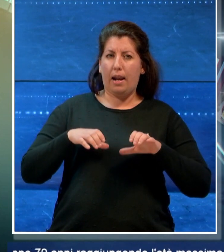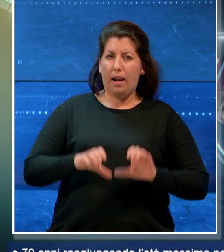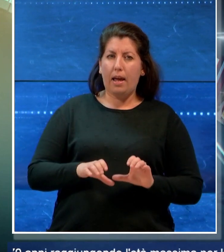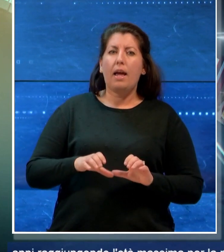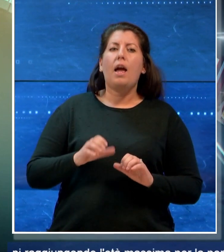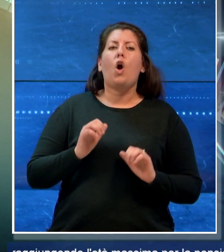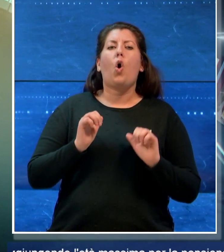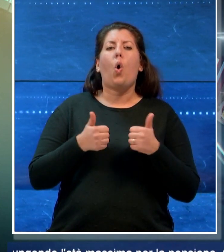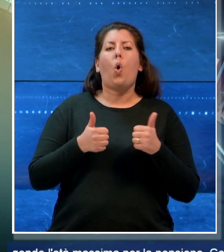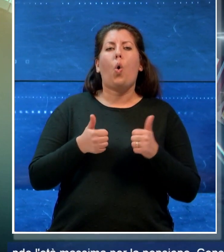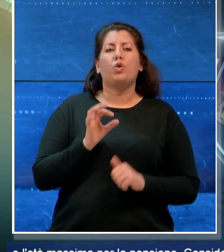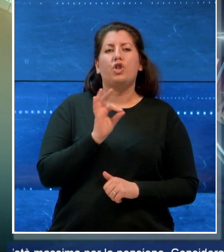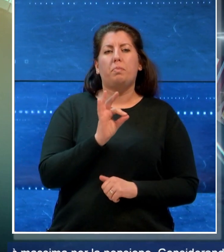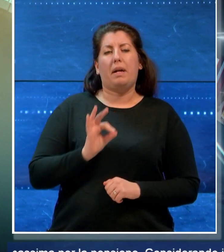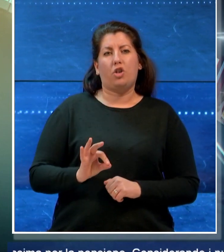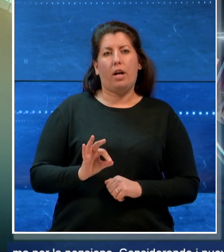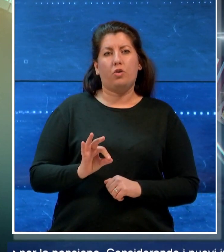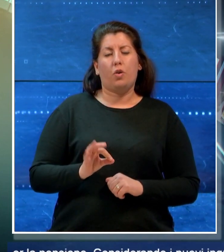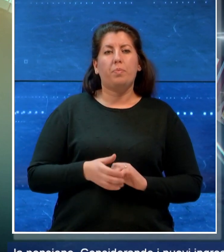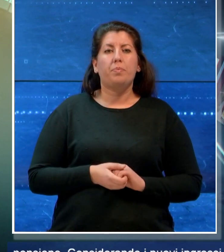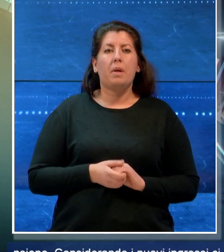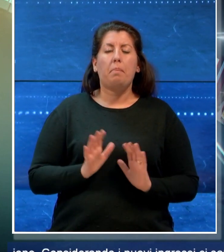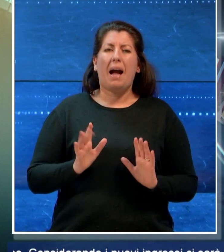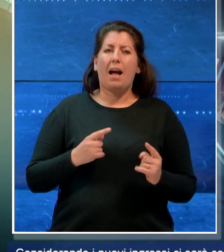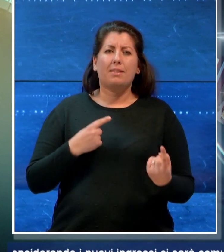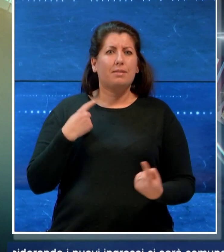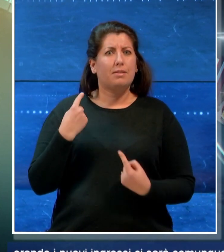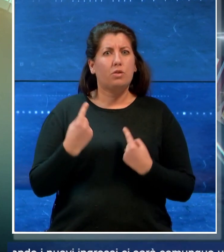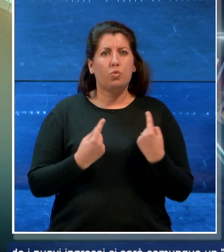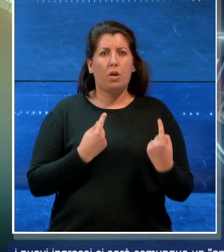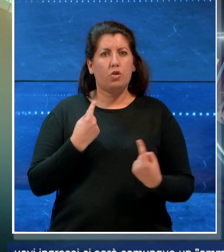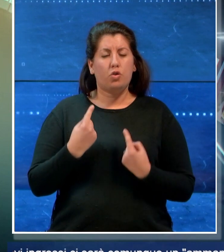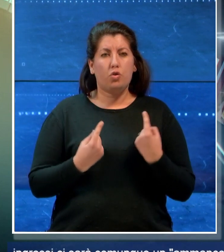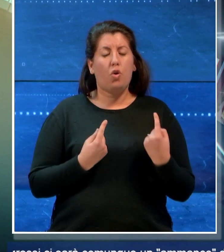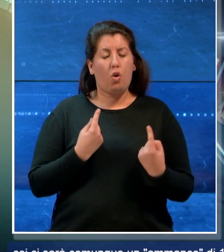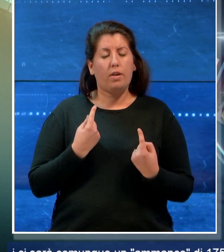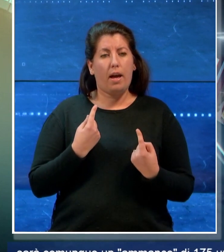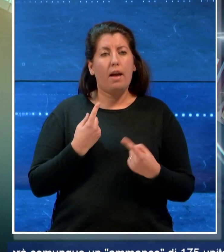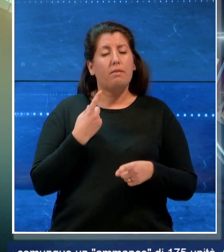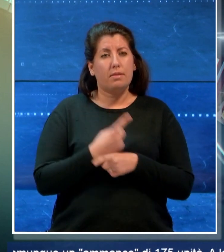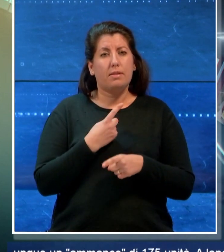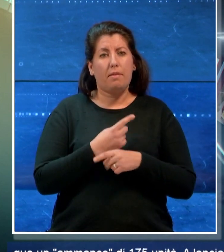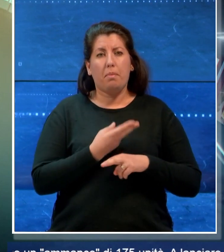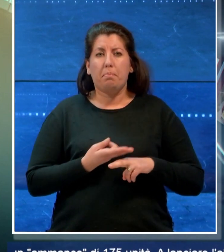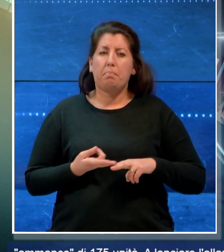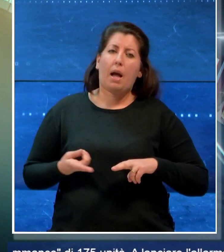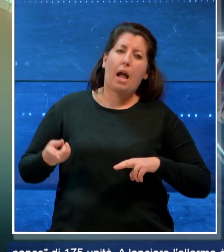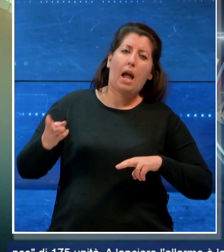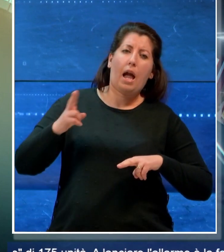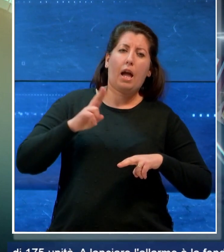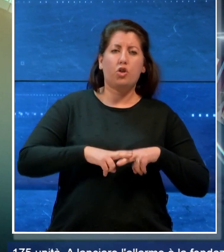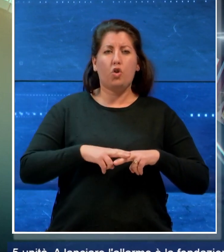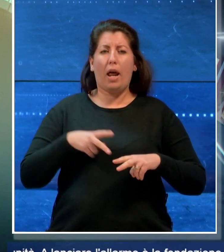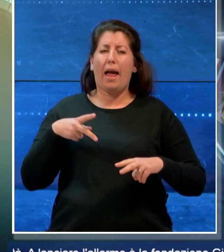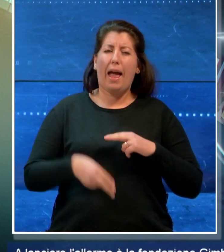pari all'11% ma la situazione è destinata a peggiorare entro